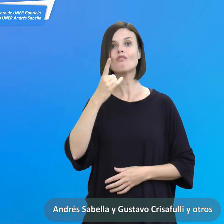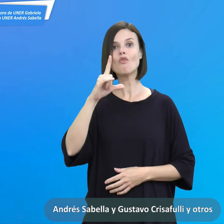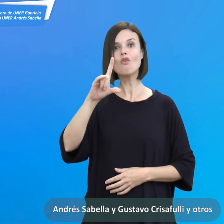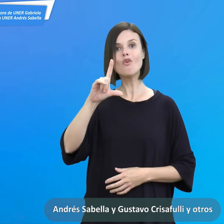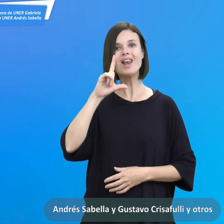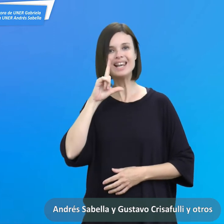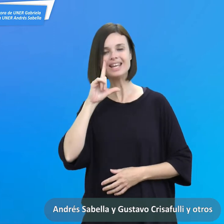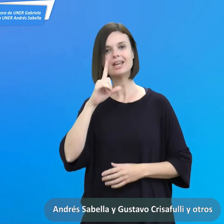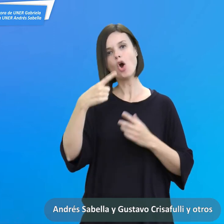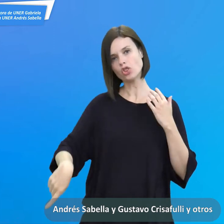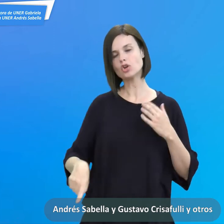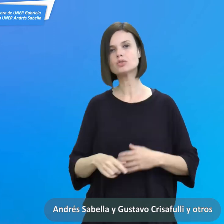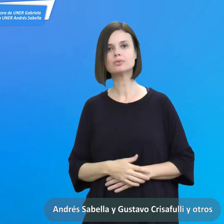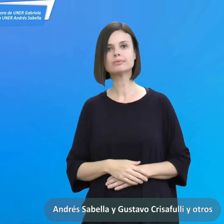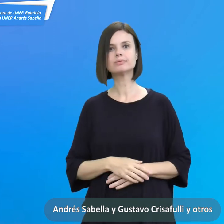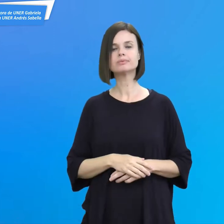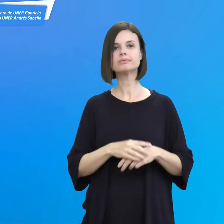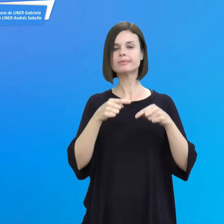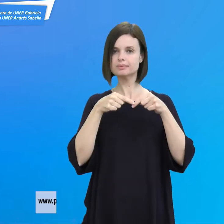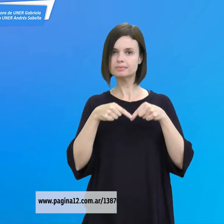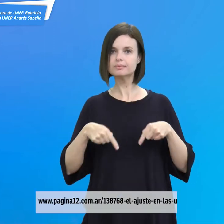Gustavo Crisafulli y otros.